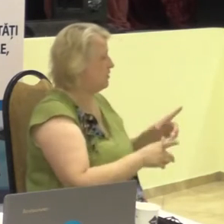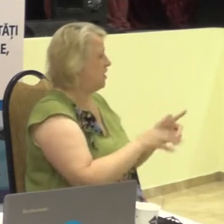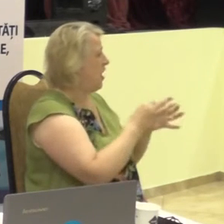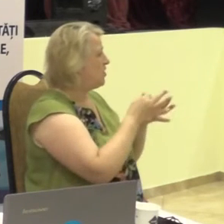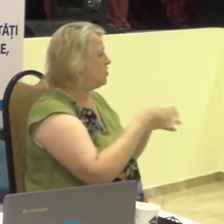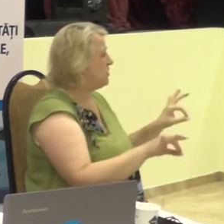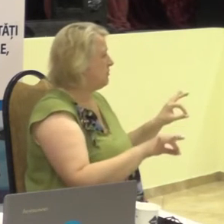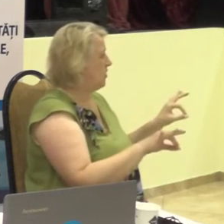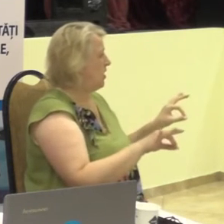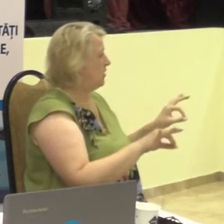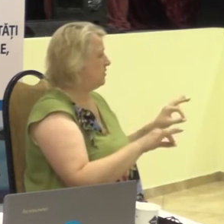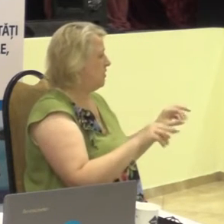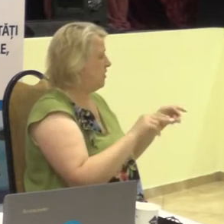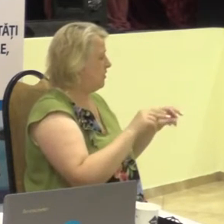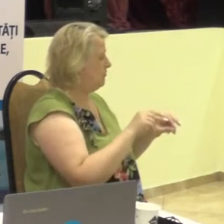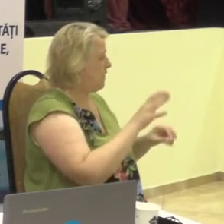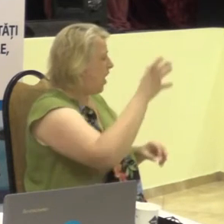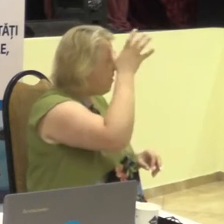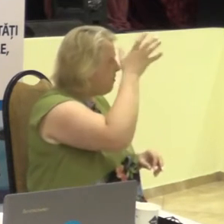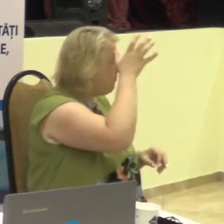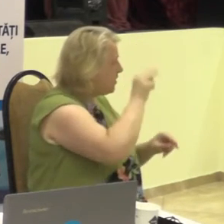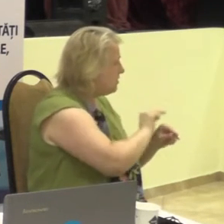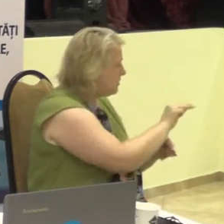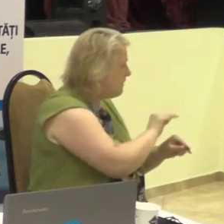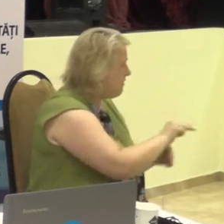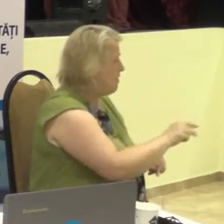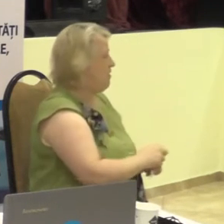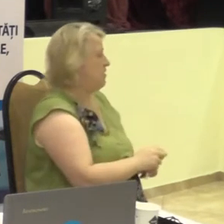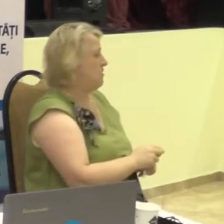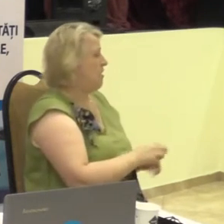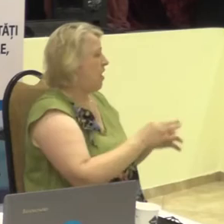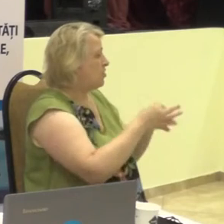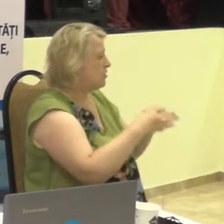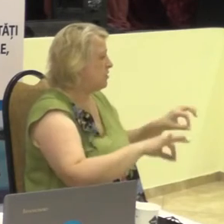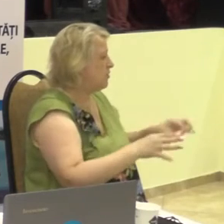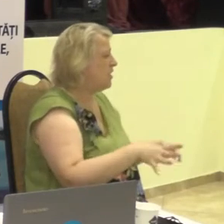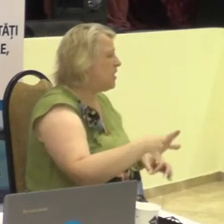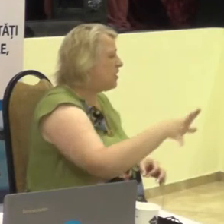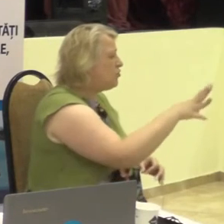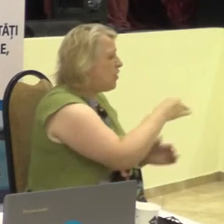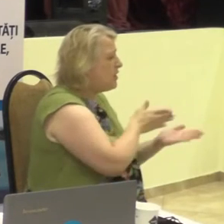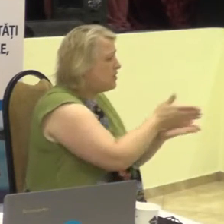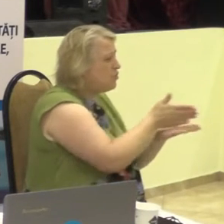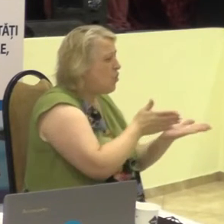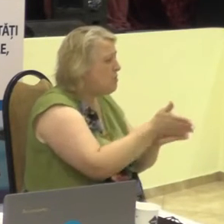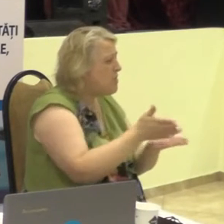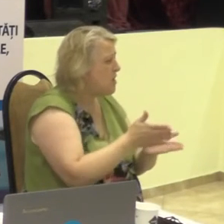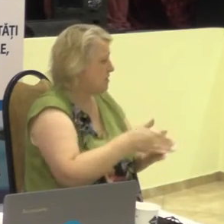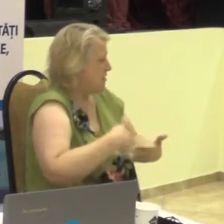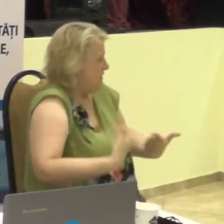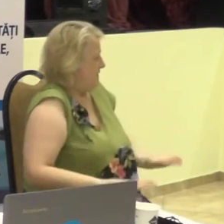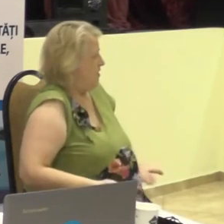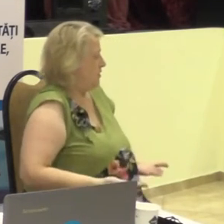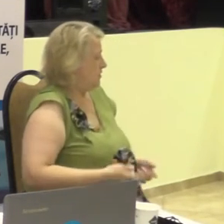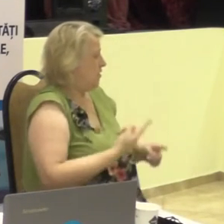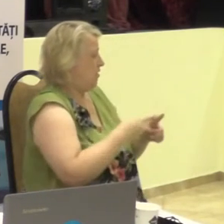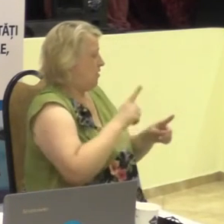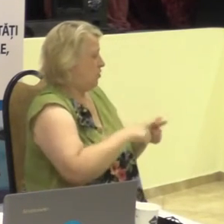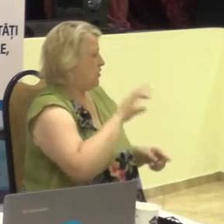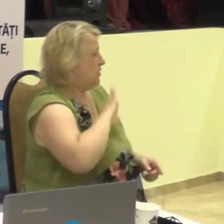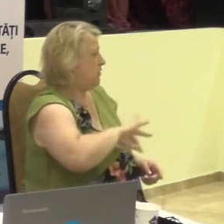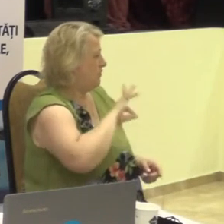accesibilitatea la educație, accesibilitatea la toate duminile veții care se